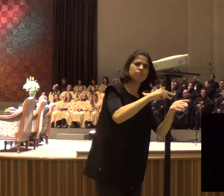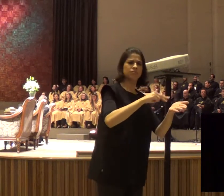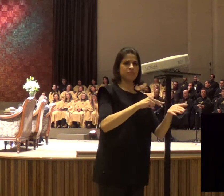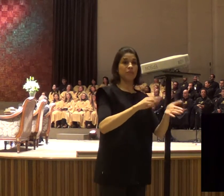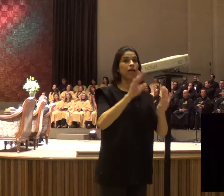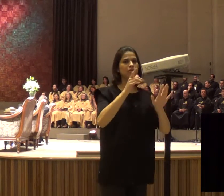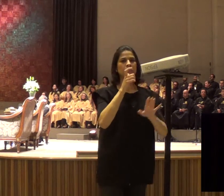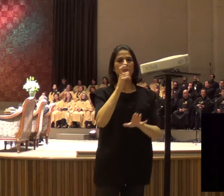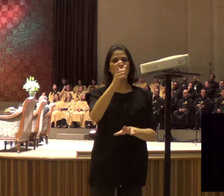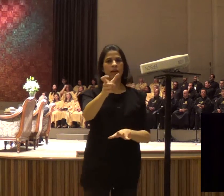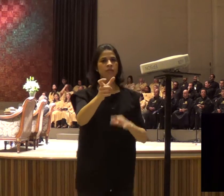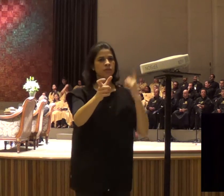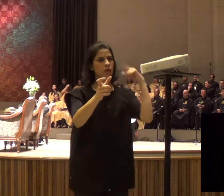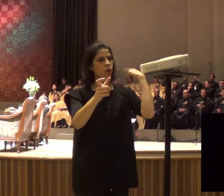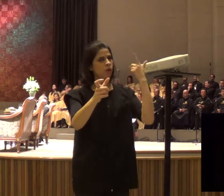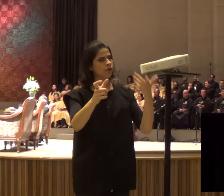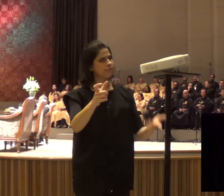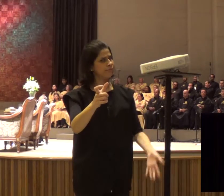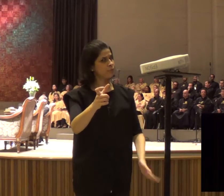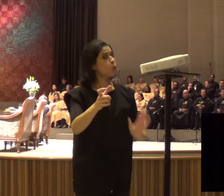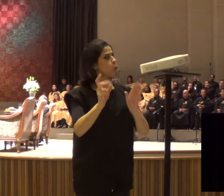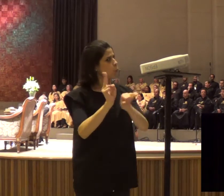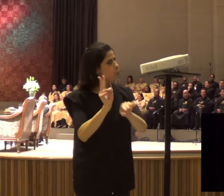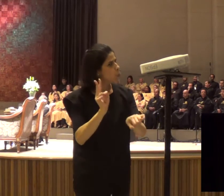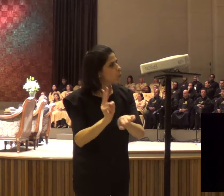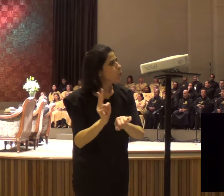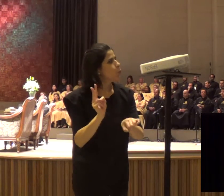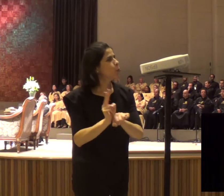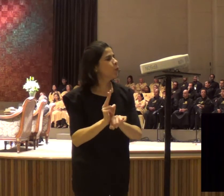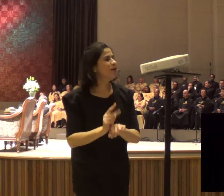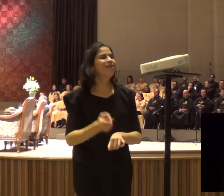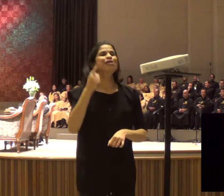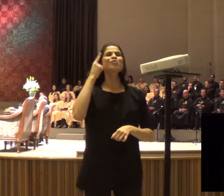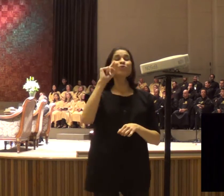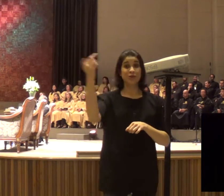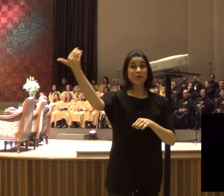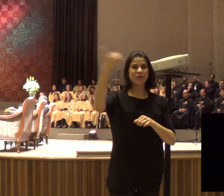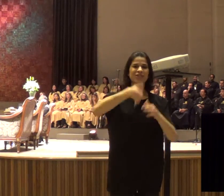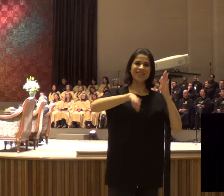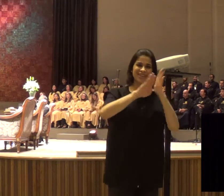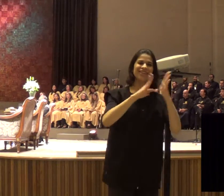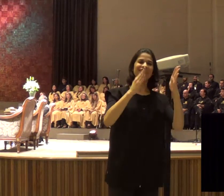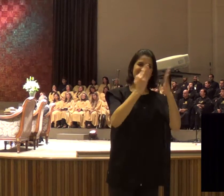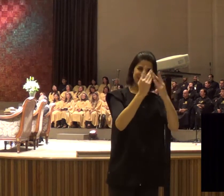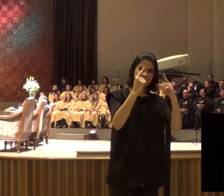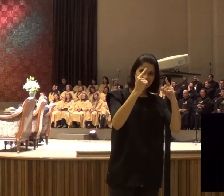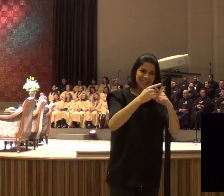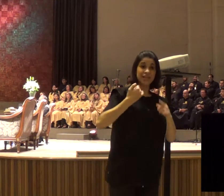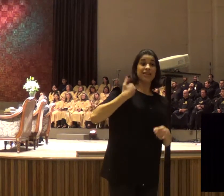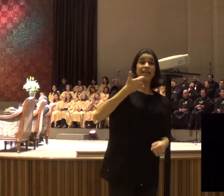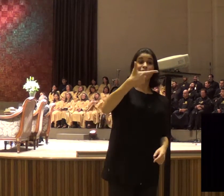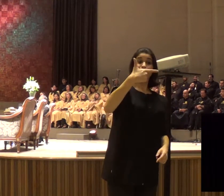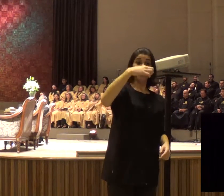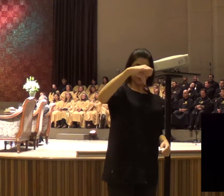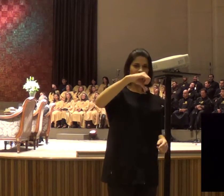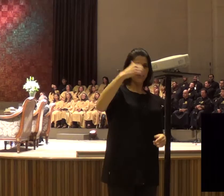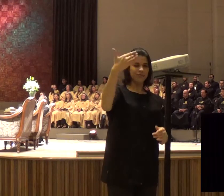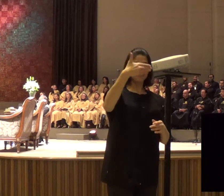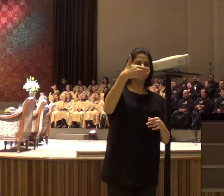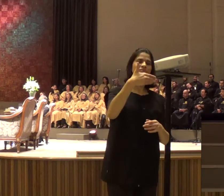viu, eu me lembro de uma vez, que eu estava chegando aqui na igreja, bem no começo, 29 anos aqui, e chegou uma irmã,